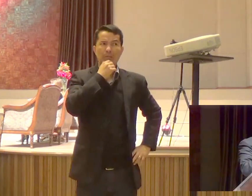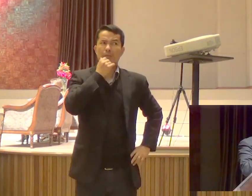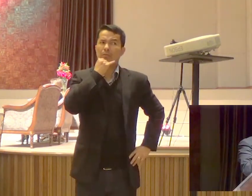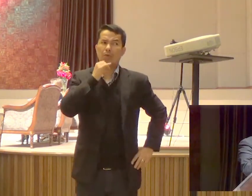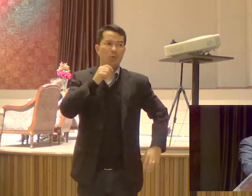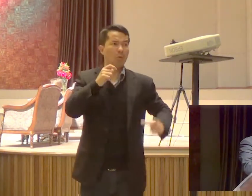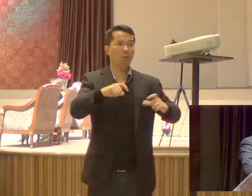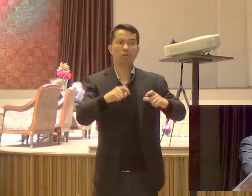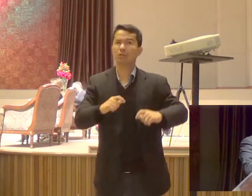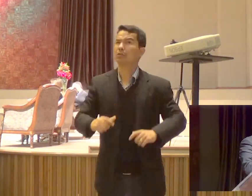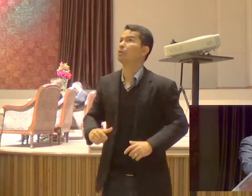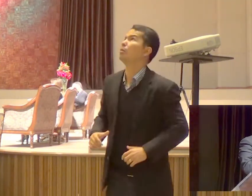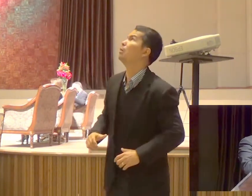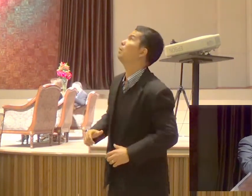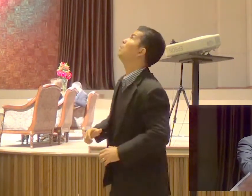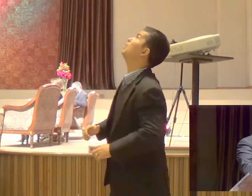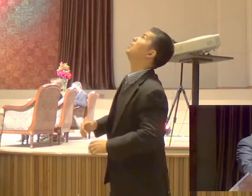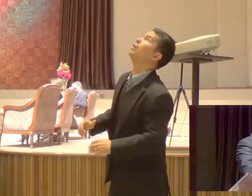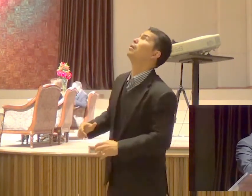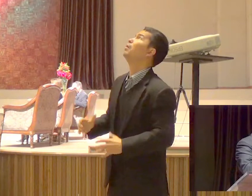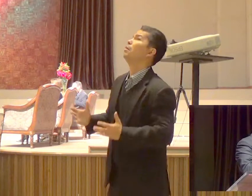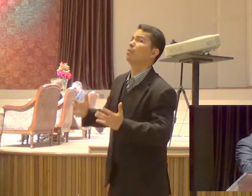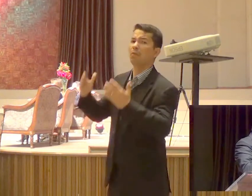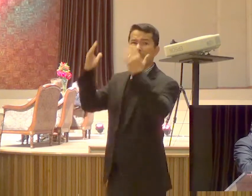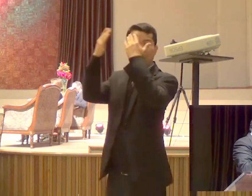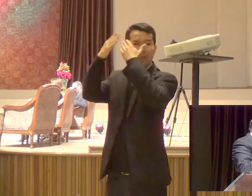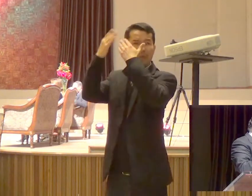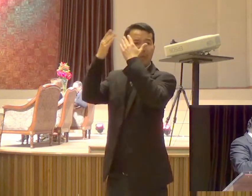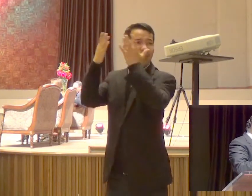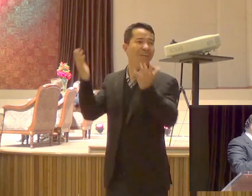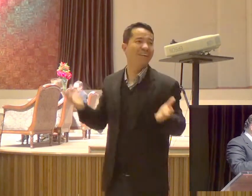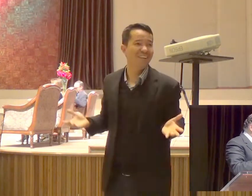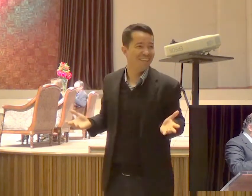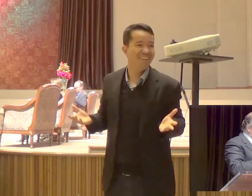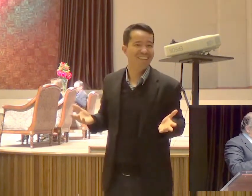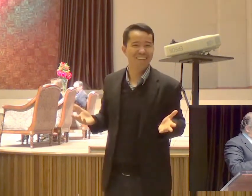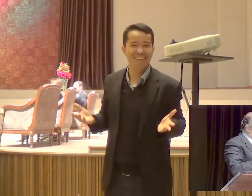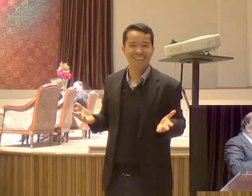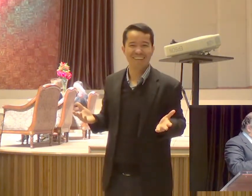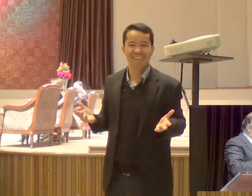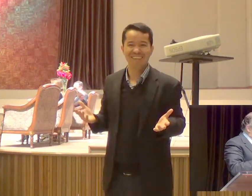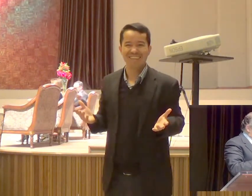Cristo? Vai estudar na Bíblia Aí a pessoa diz Mas eu leio e não entendo nada Então vai Faz alguma coisa